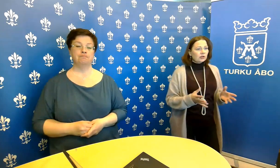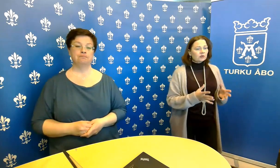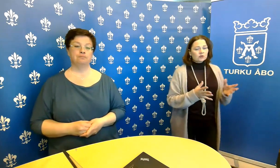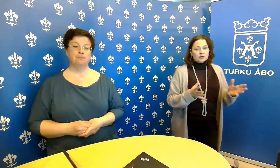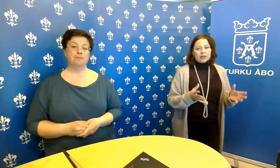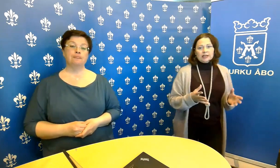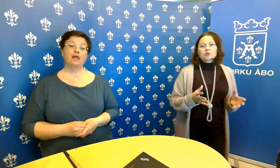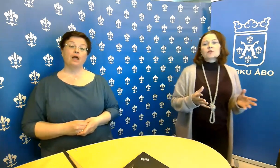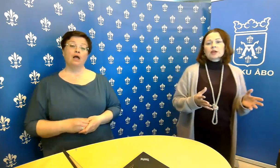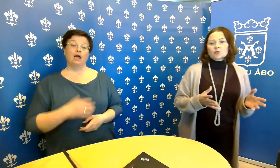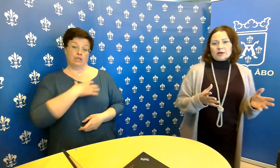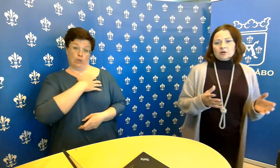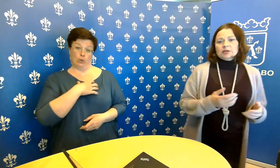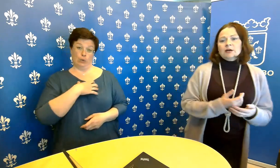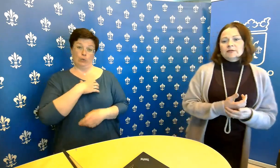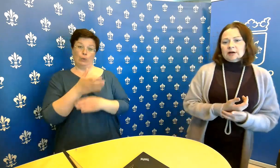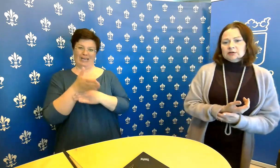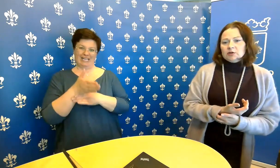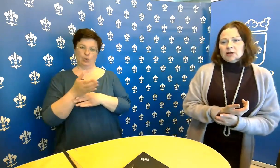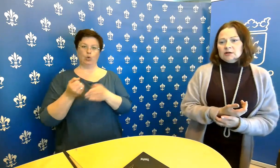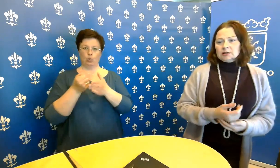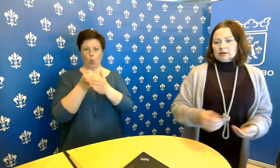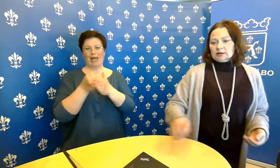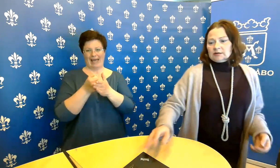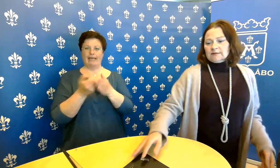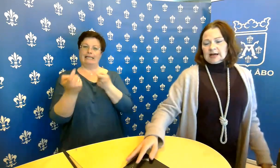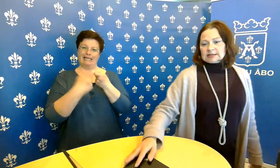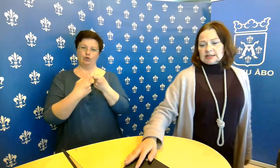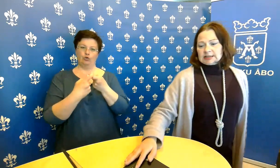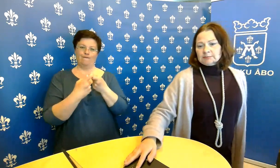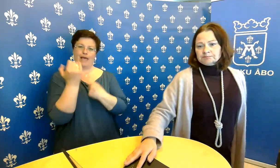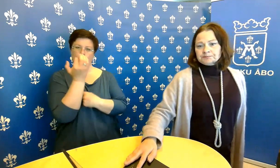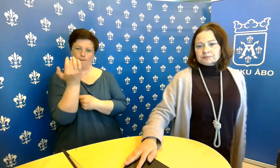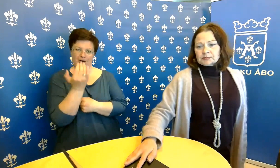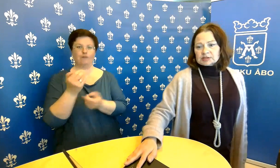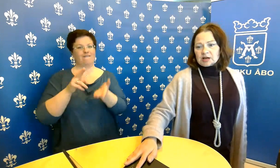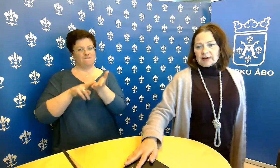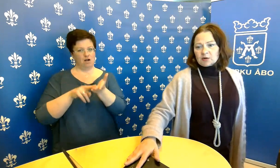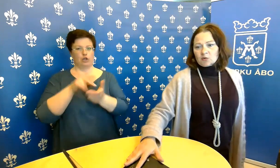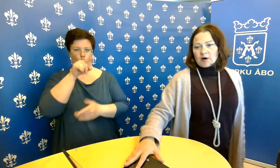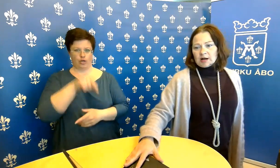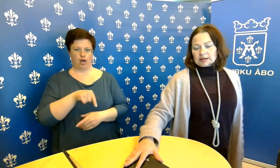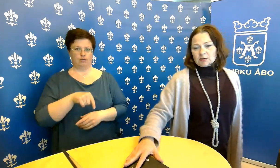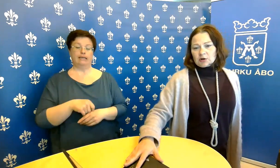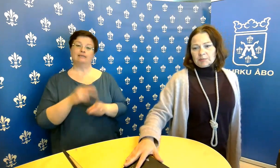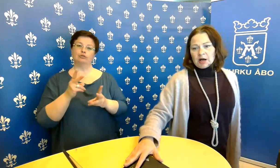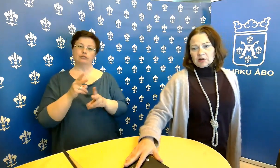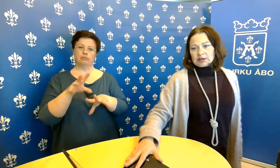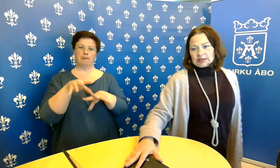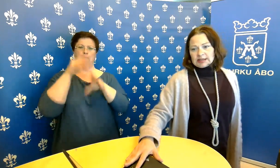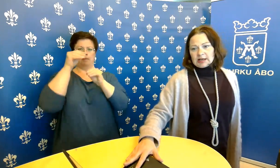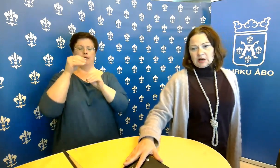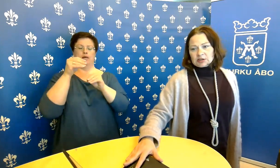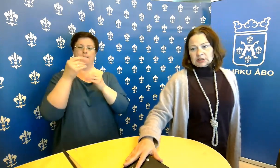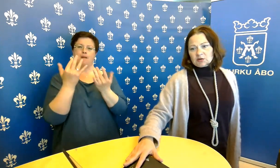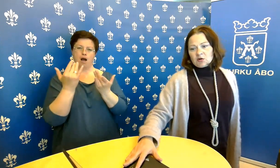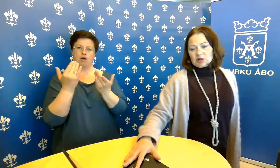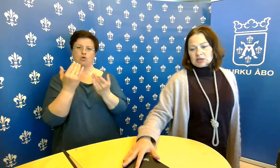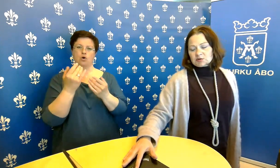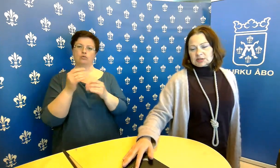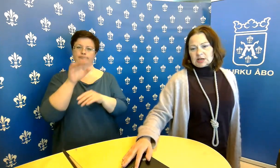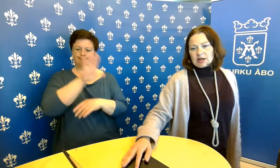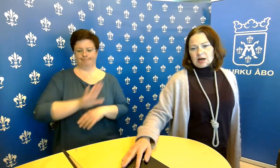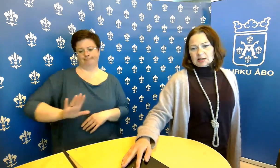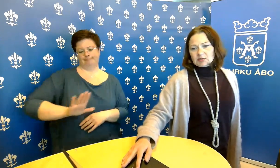yritystukeen liittyviä numeroita ja kattoja vähän siitä. Saa vähän kuvaa, että kuinka paljon niitä täällä on sitten